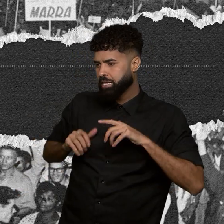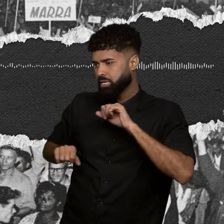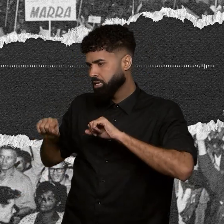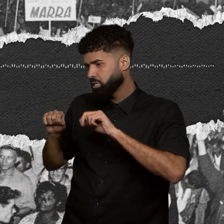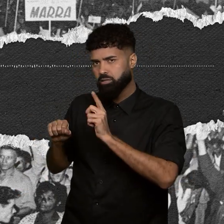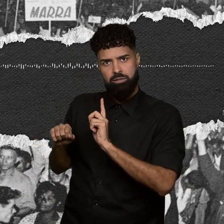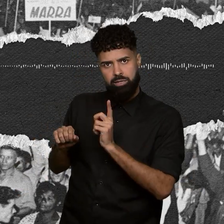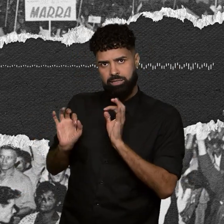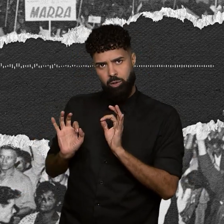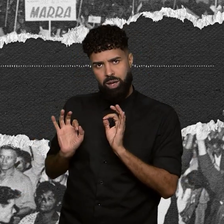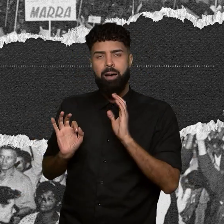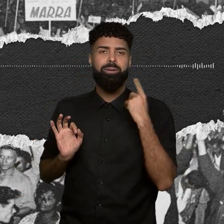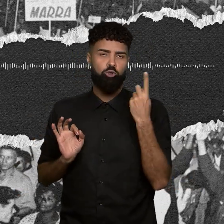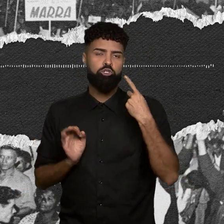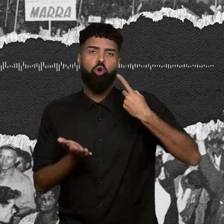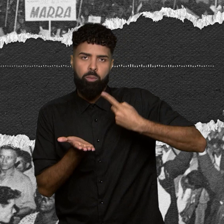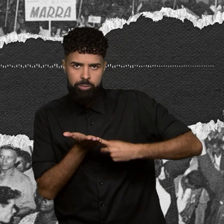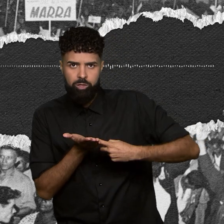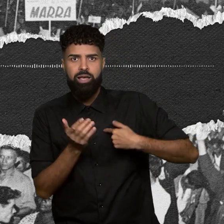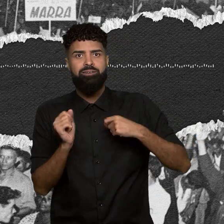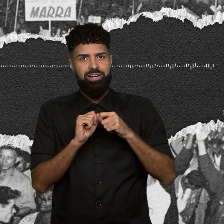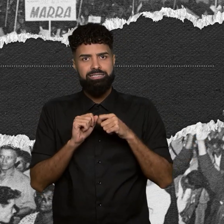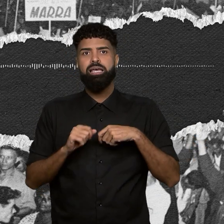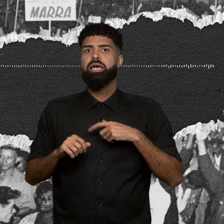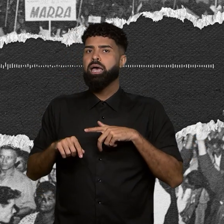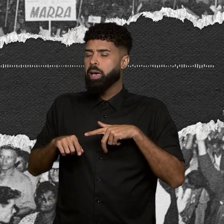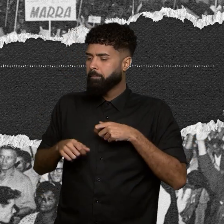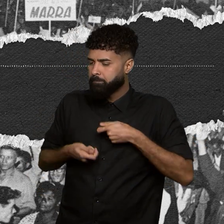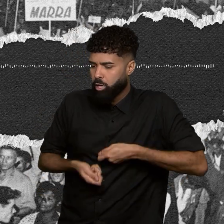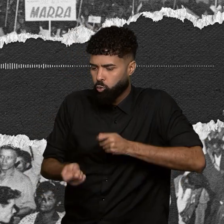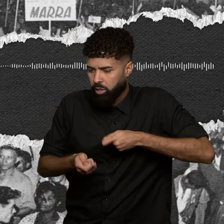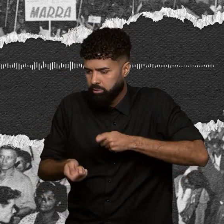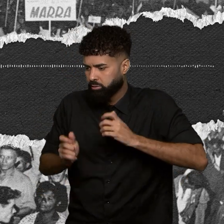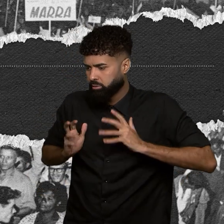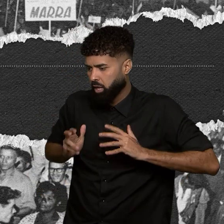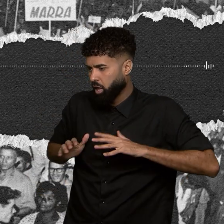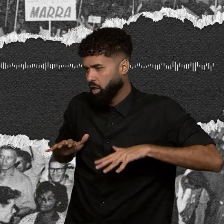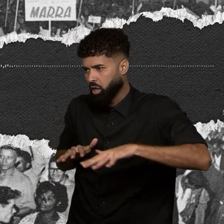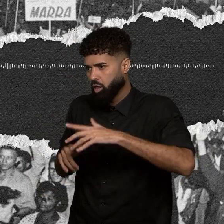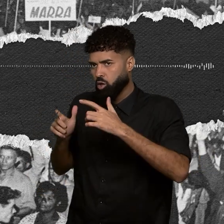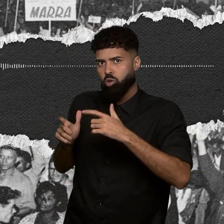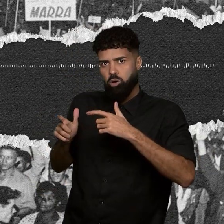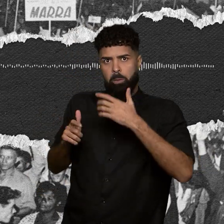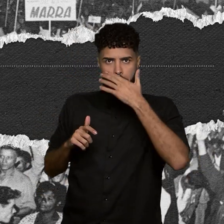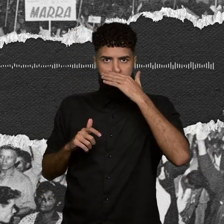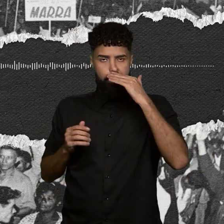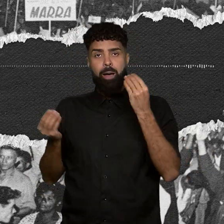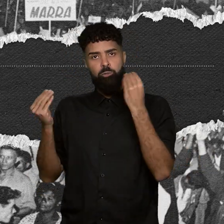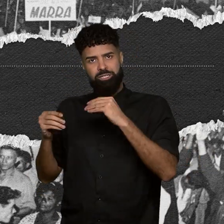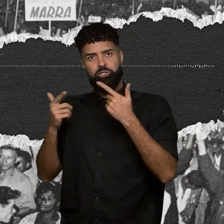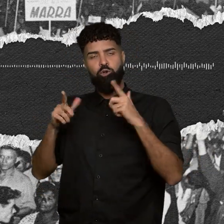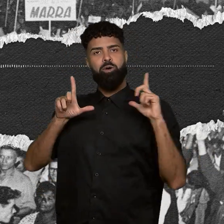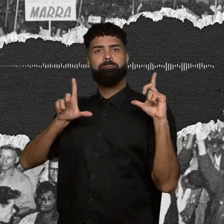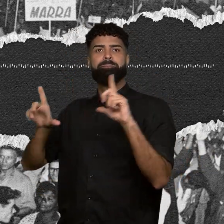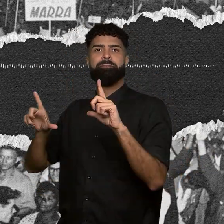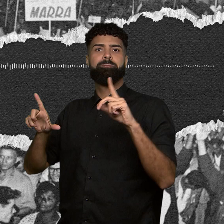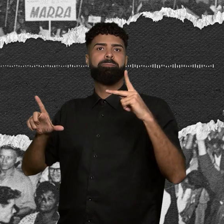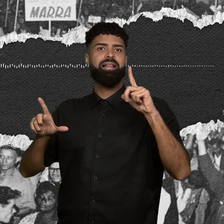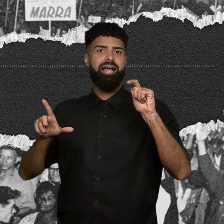nós temos o compromisso de fazer a manutenção e a repitalização daquele espaço. A recolocação da placa já está em andamento